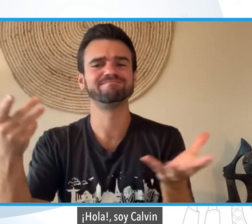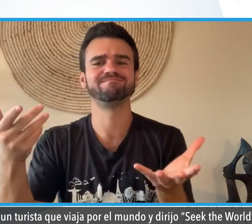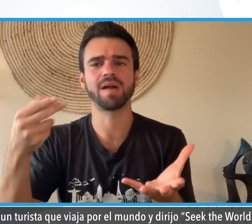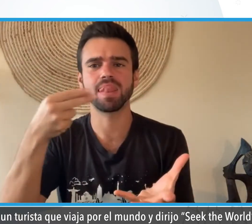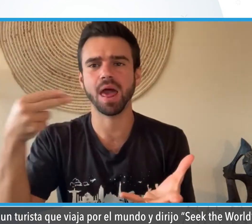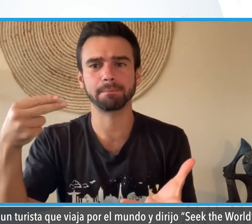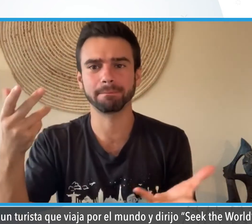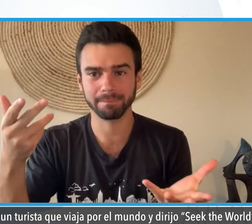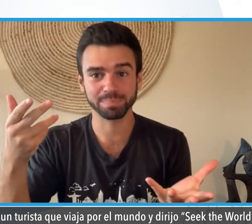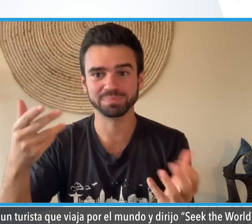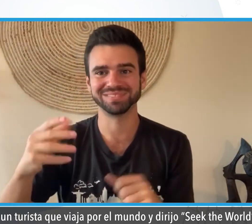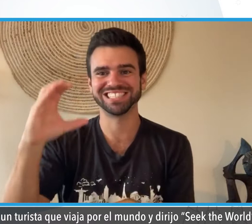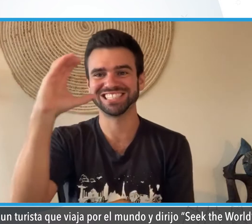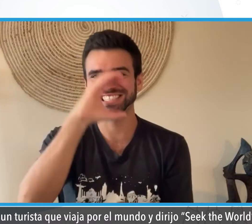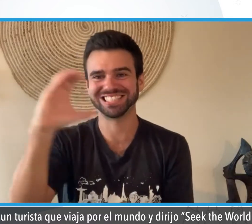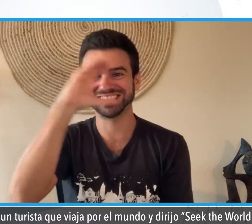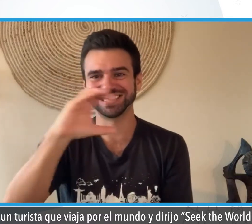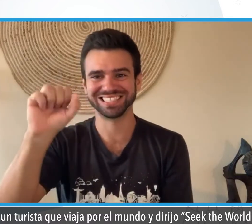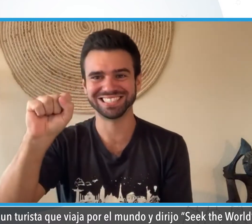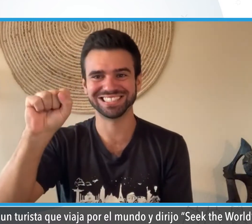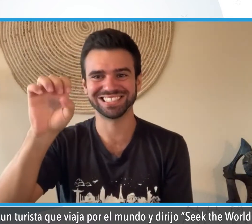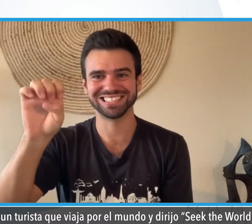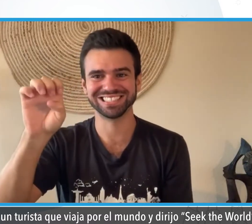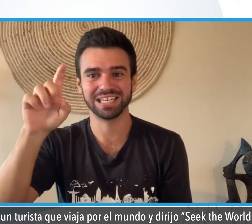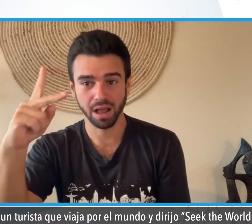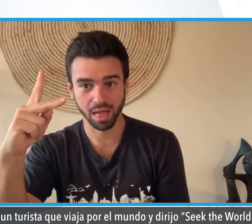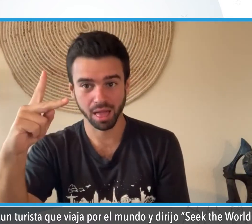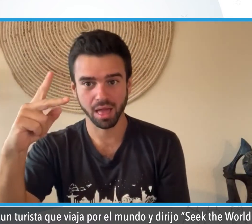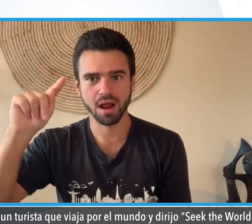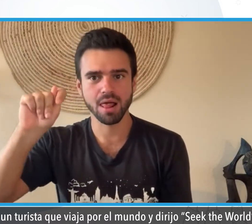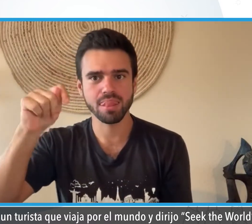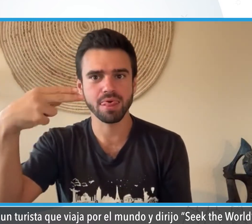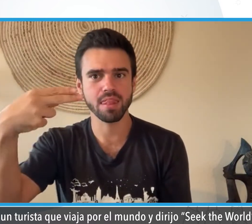Soy un turista que viaja por el mundo y dirijo City World.